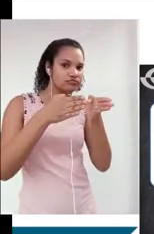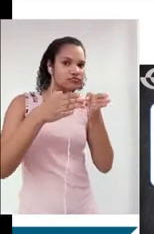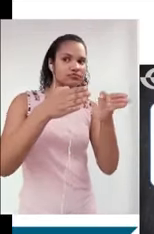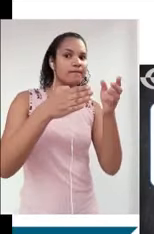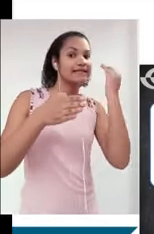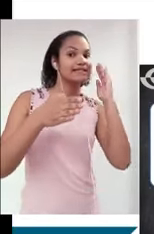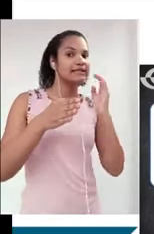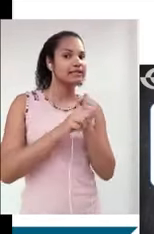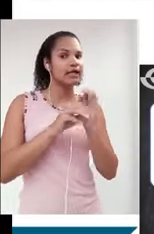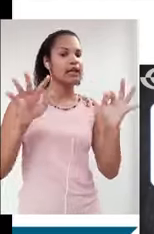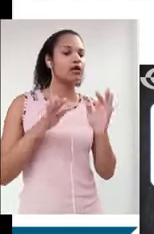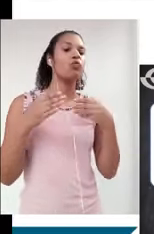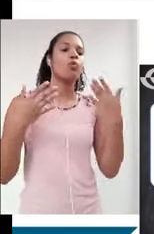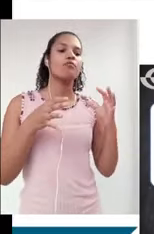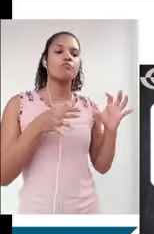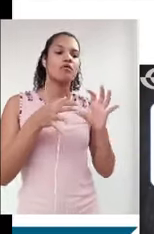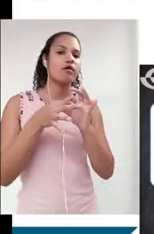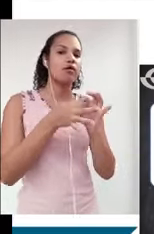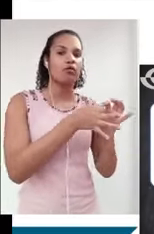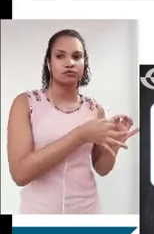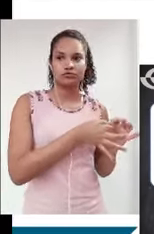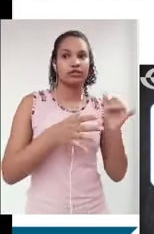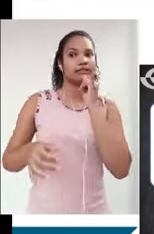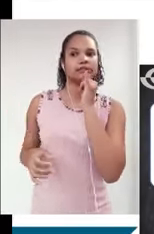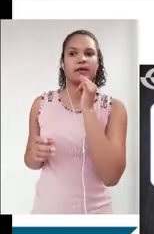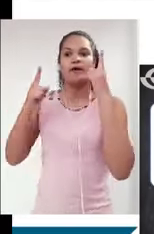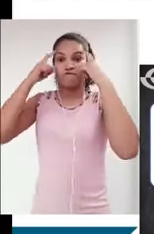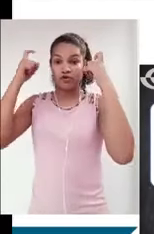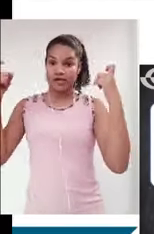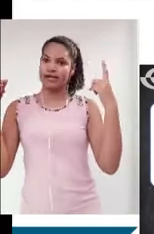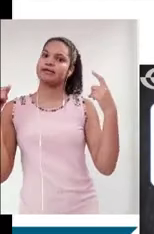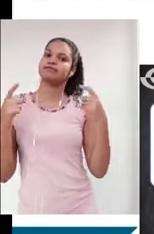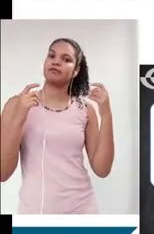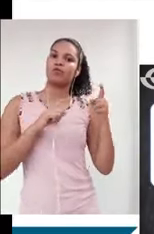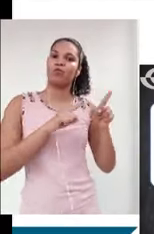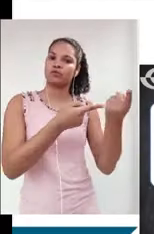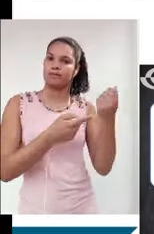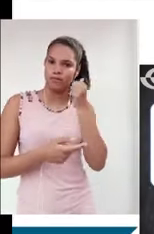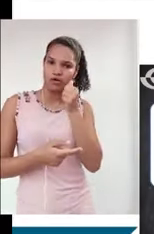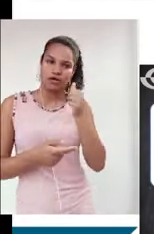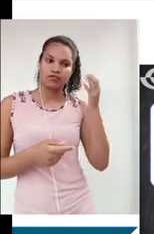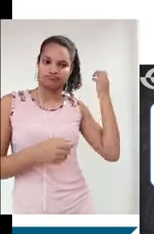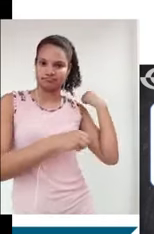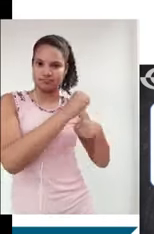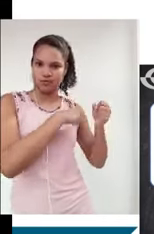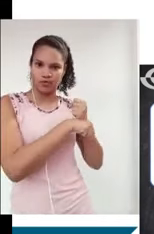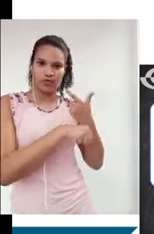os limites e contextos. Mais uma vez, a persistência da violência contra a mulher, lá em 2015, no ENEM, indicava um processo de